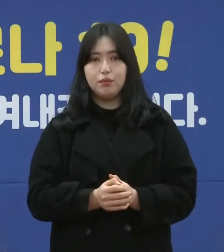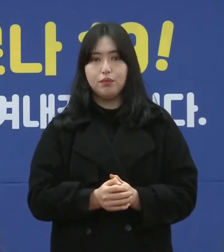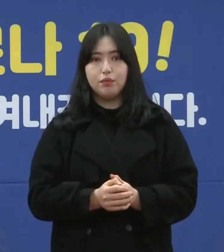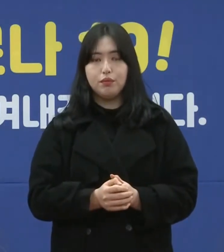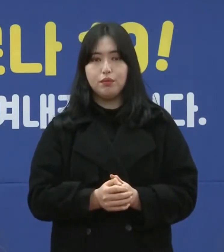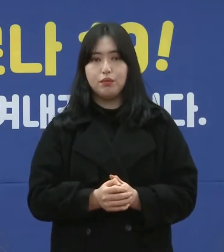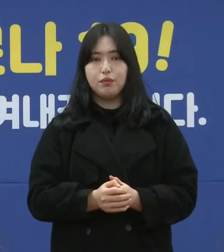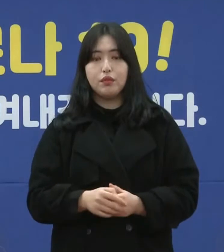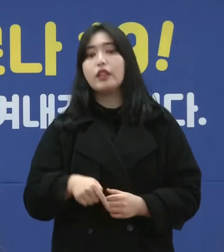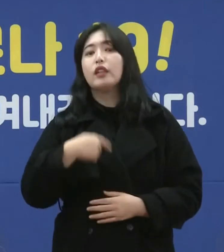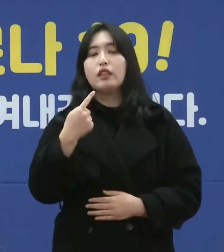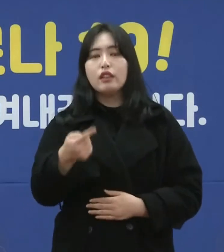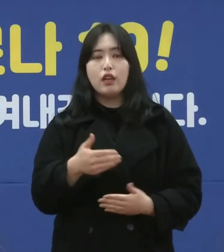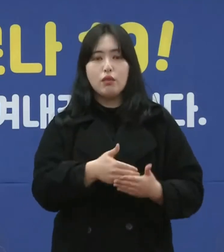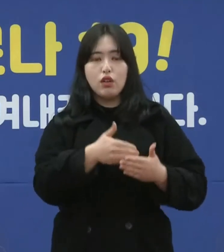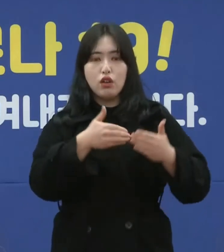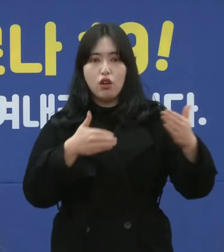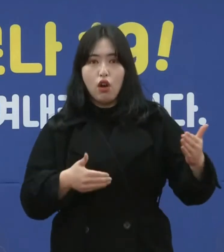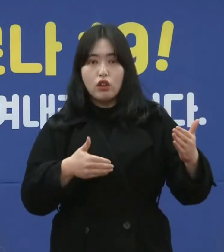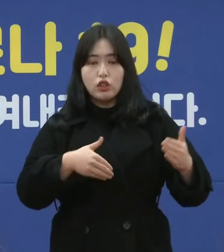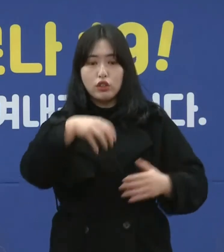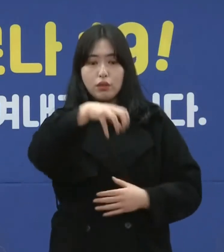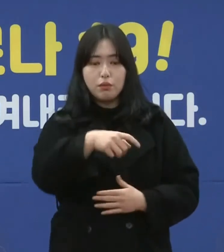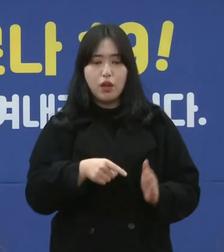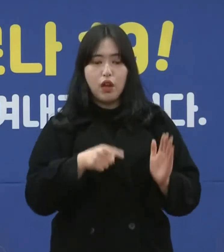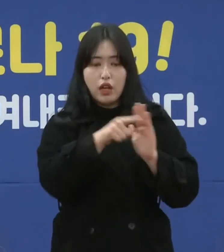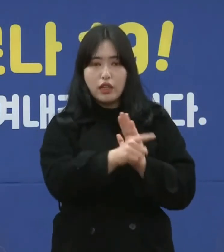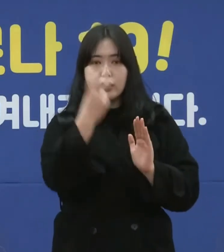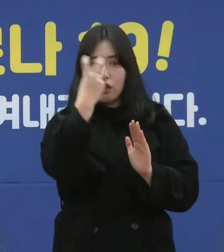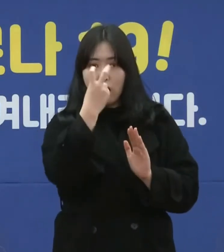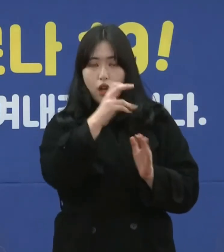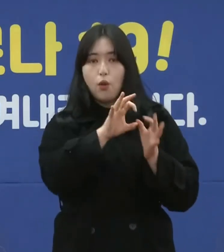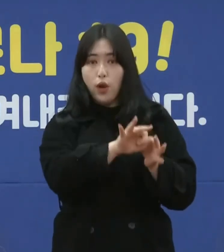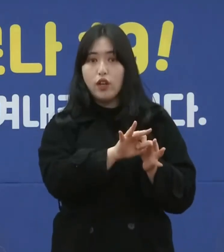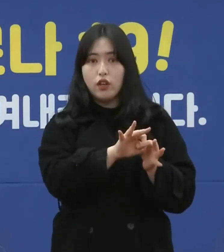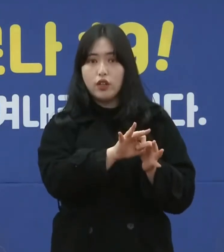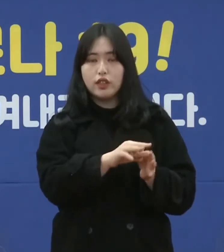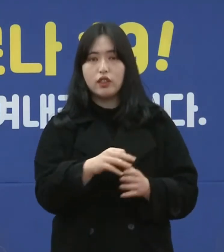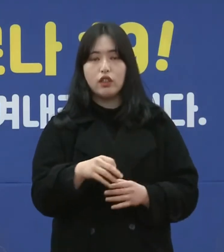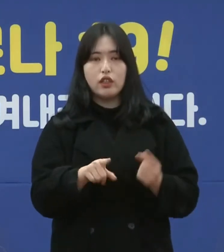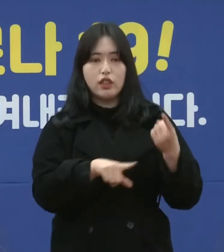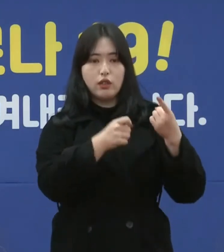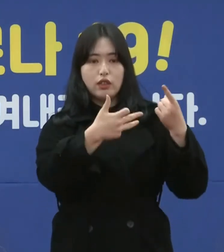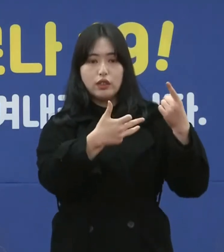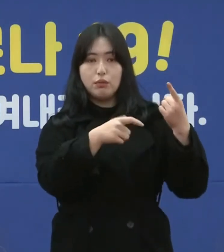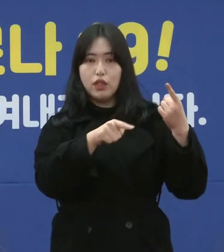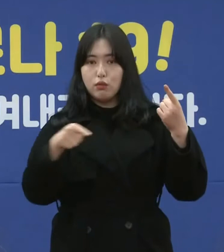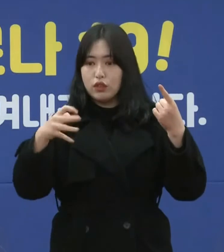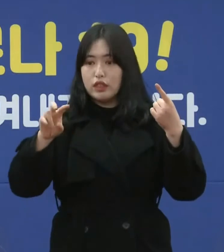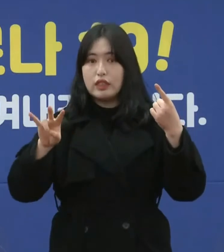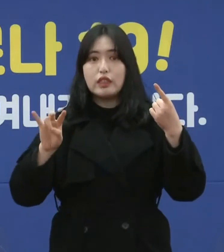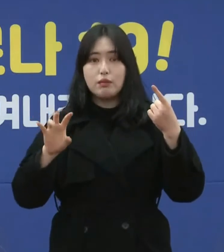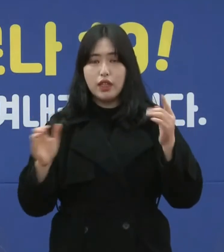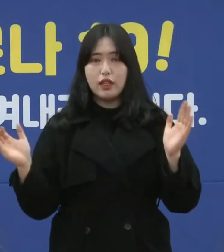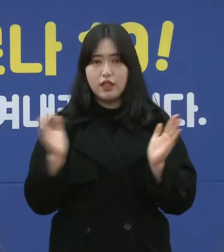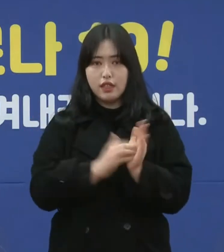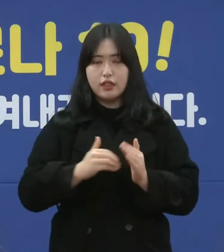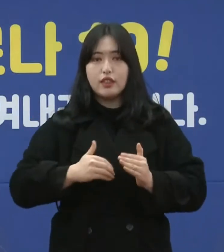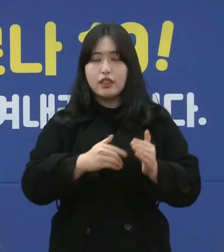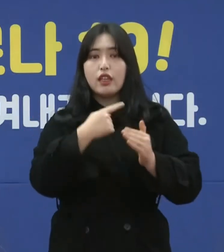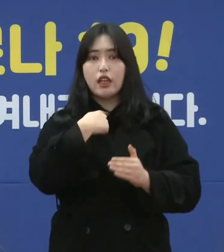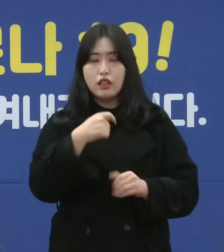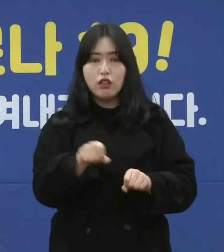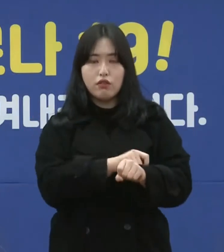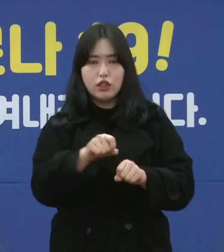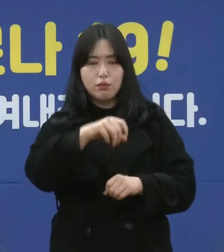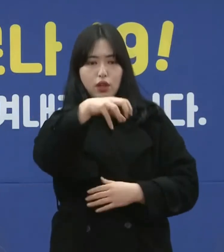다음은 거리 두기 현장 점검과 관련해서 저희들이 1월 18일부터 24일까지 진행된 특별